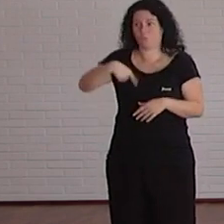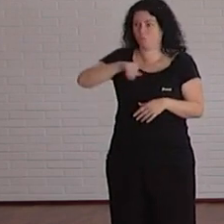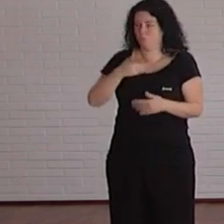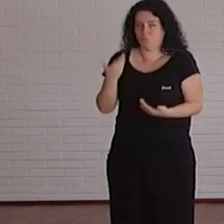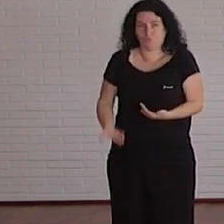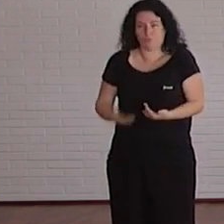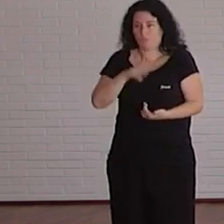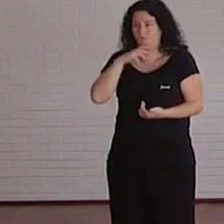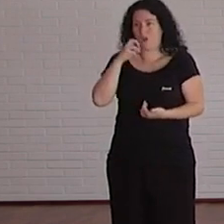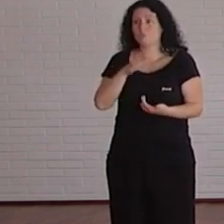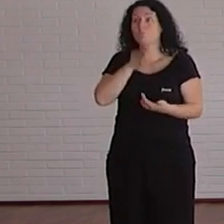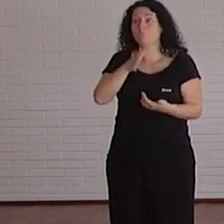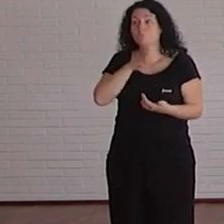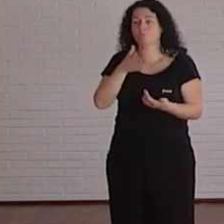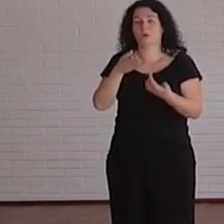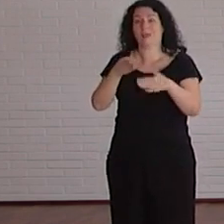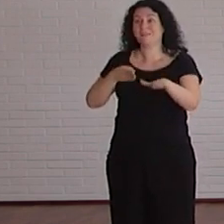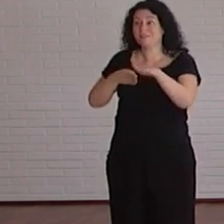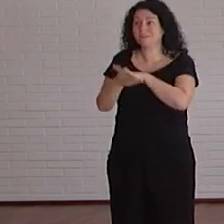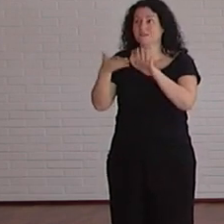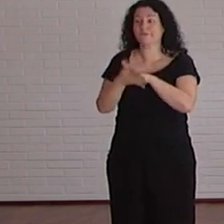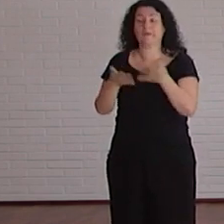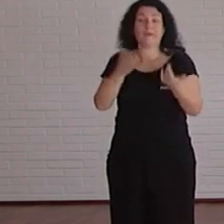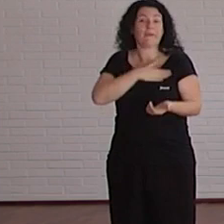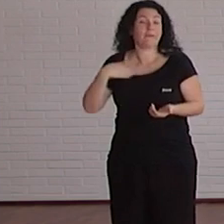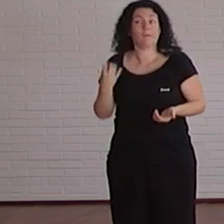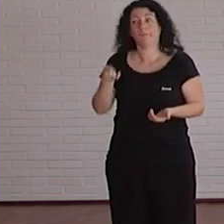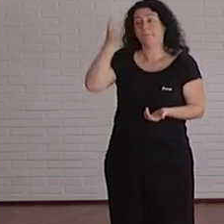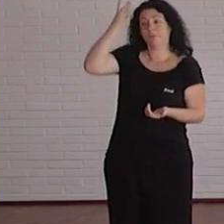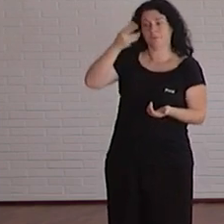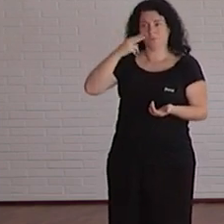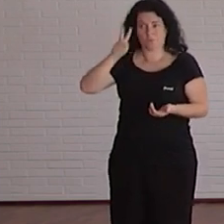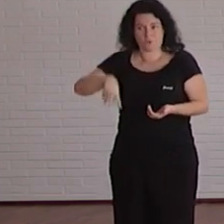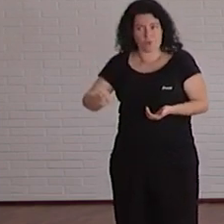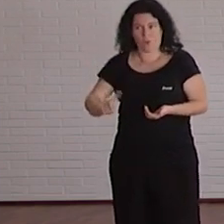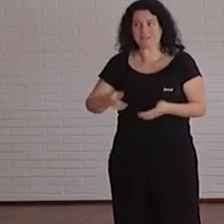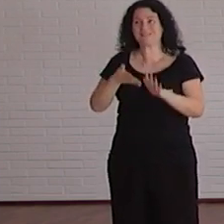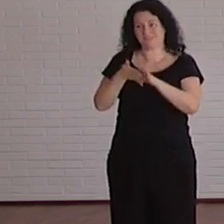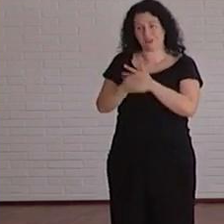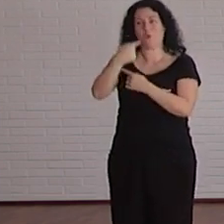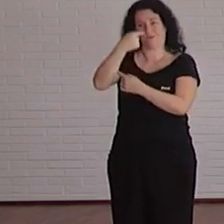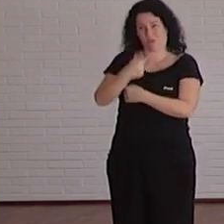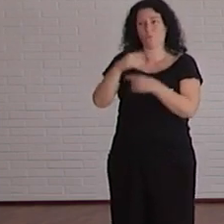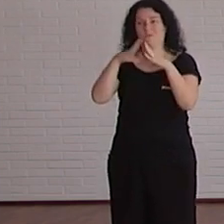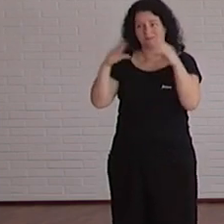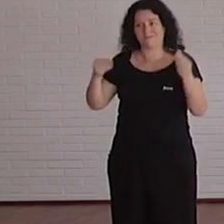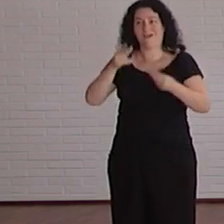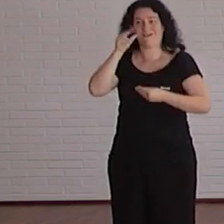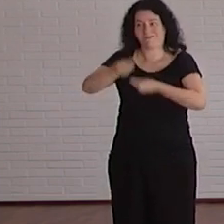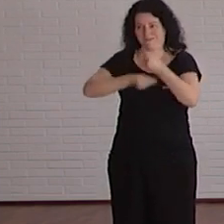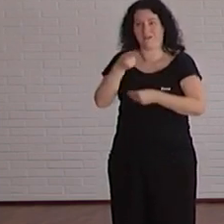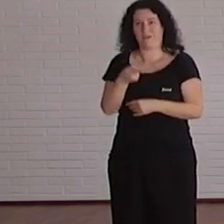porque la accesibilidad es una obligación para la universidad y, bueno, pensamos que con